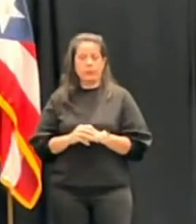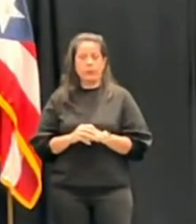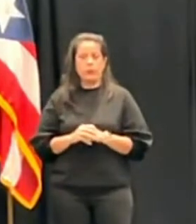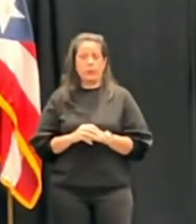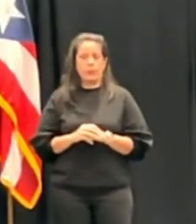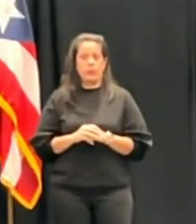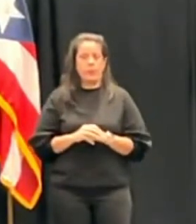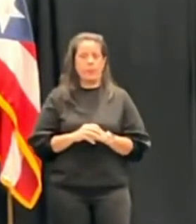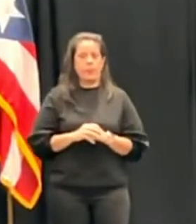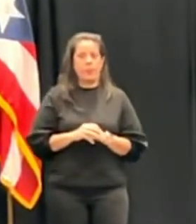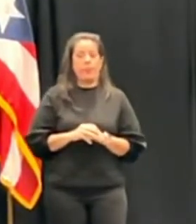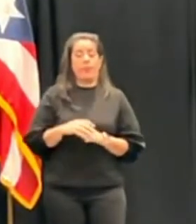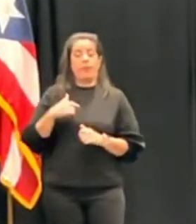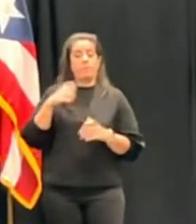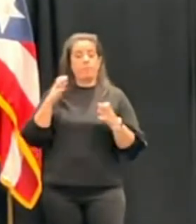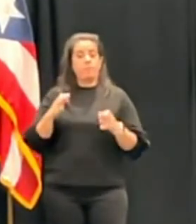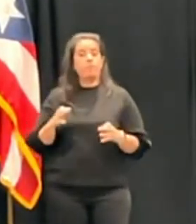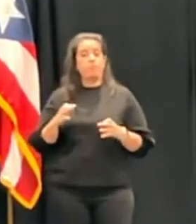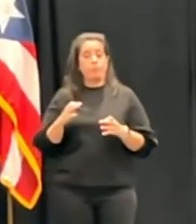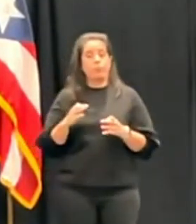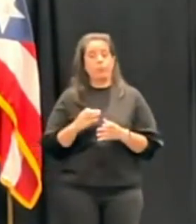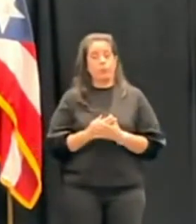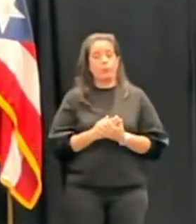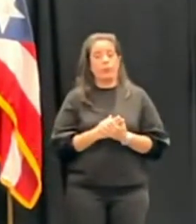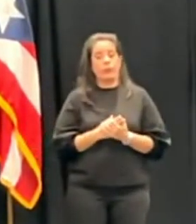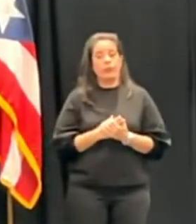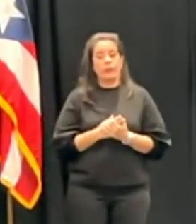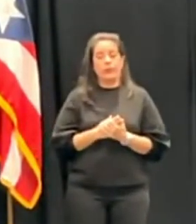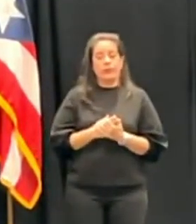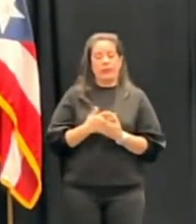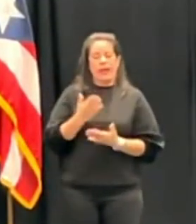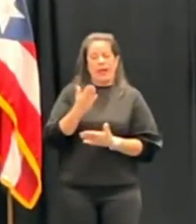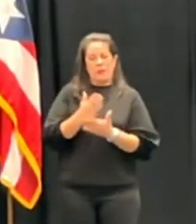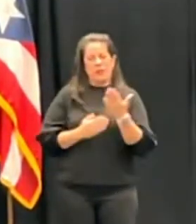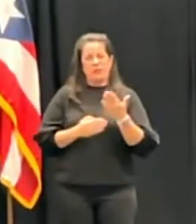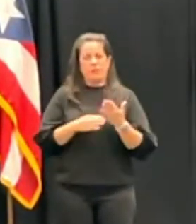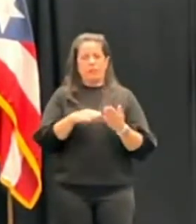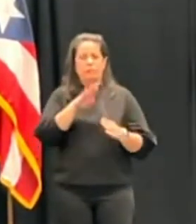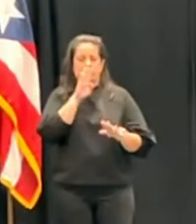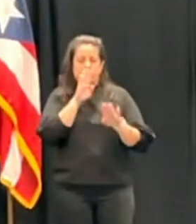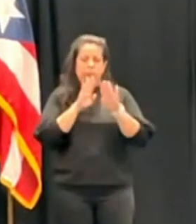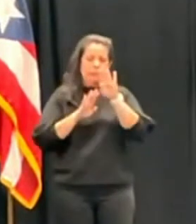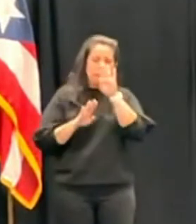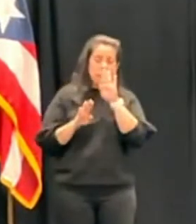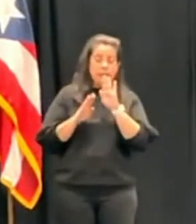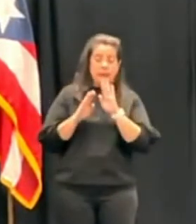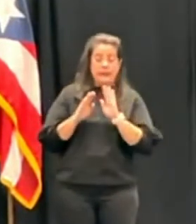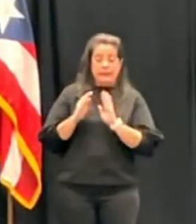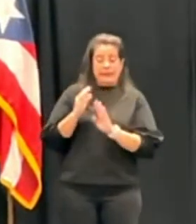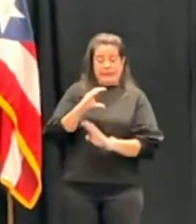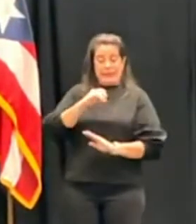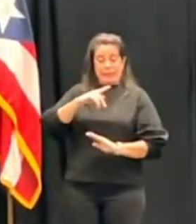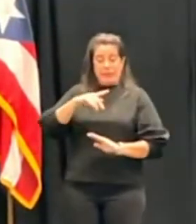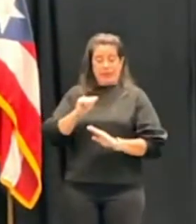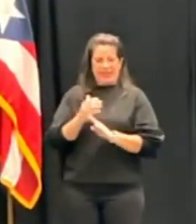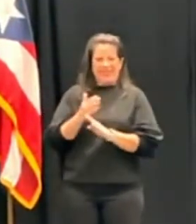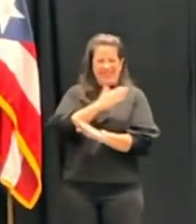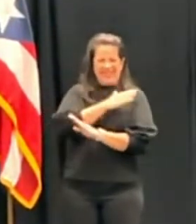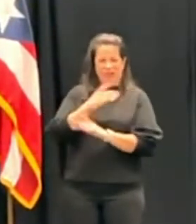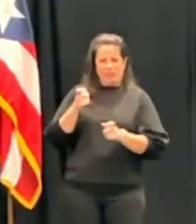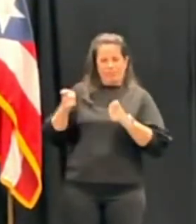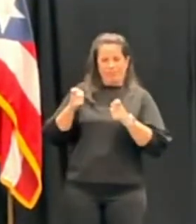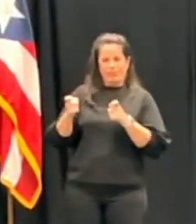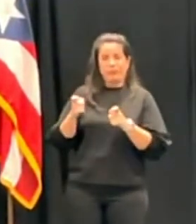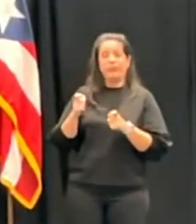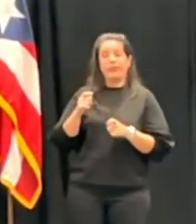y estoy seguro que parte de las frustraciones de la CPA Valdivieso tiene